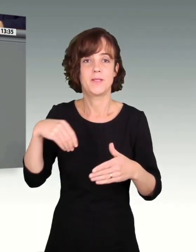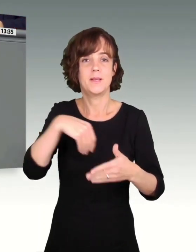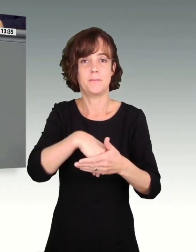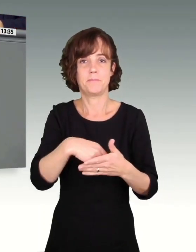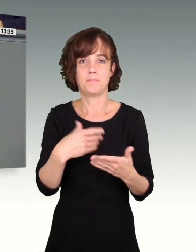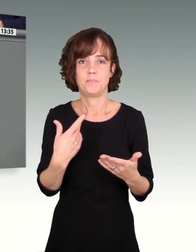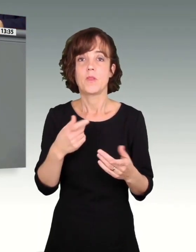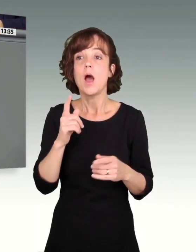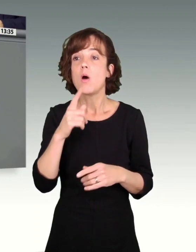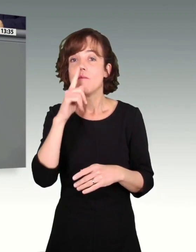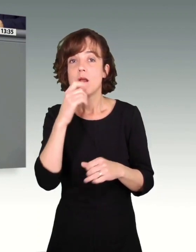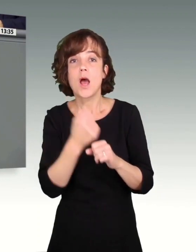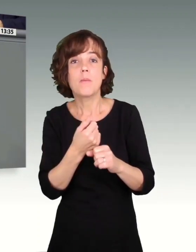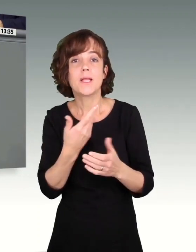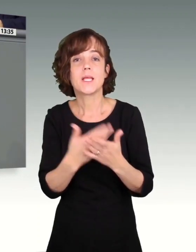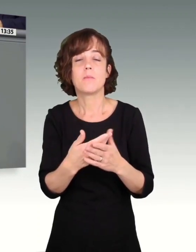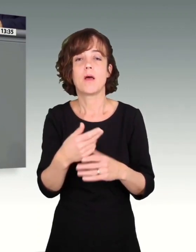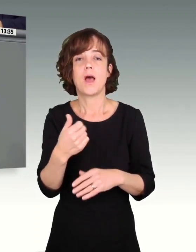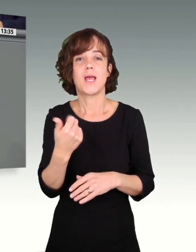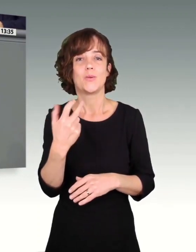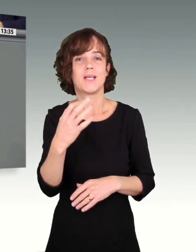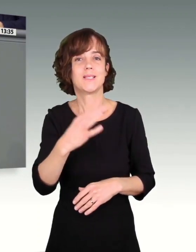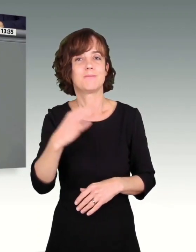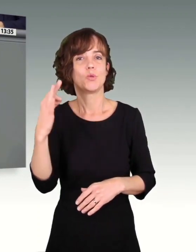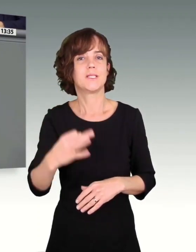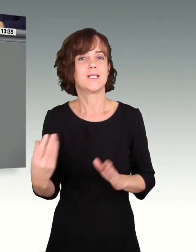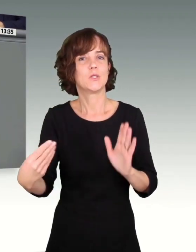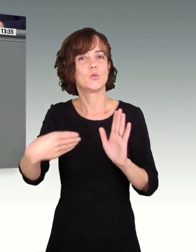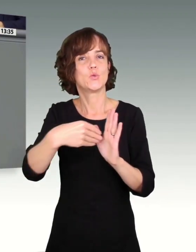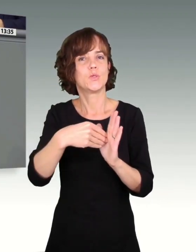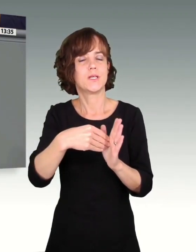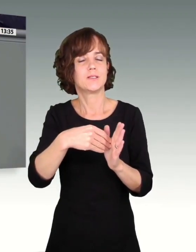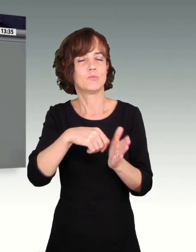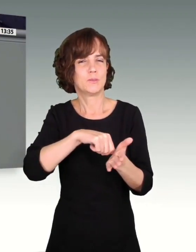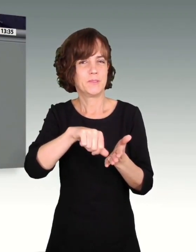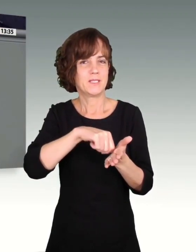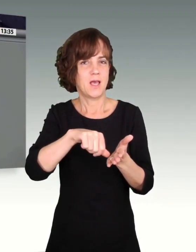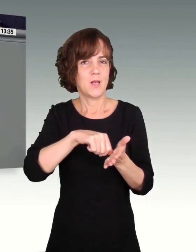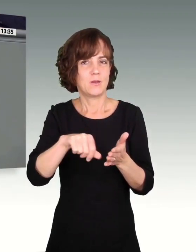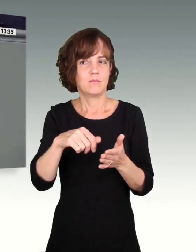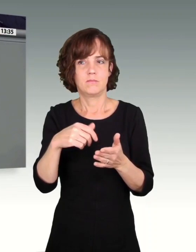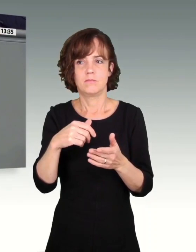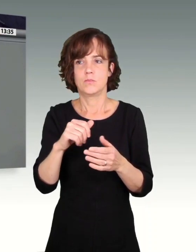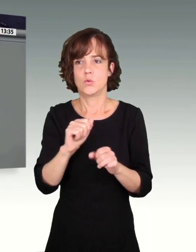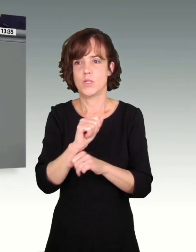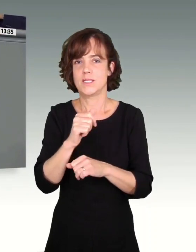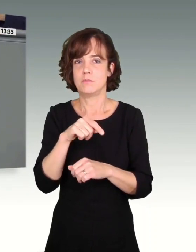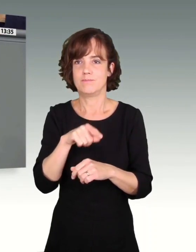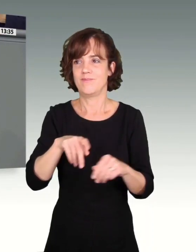auch wenn die Arbeitgeber 31 Prozent zusätzlich zu bezahlen haben, so ist es nicht ein voller